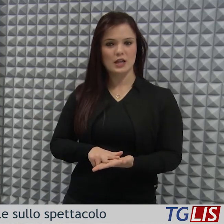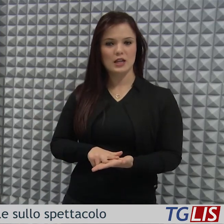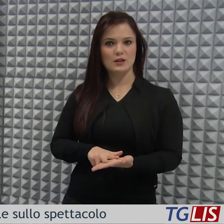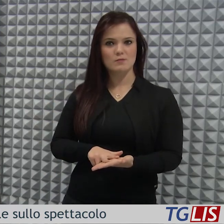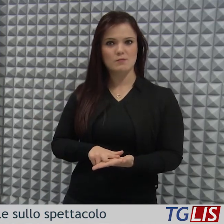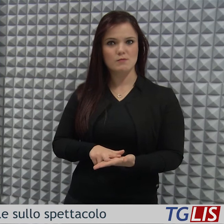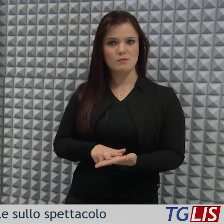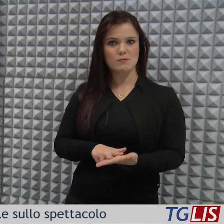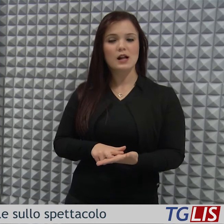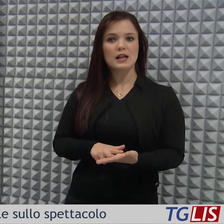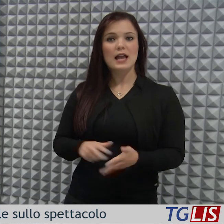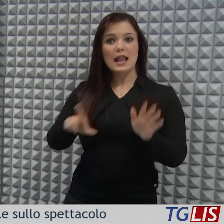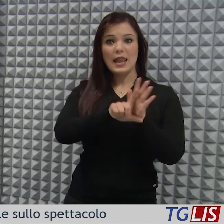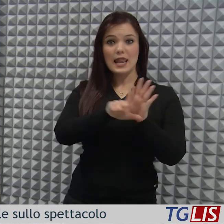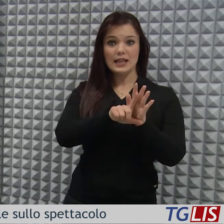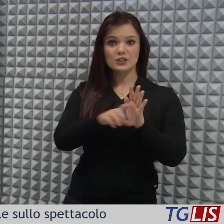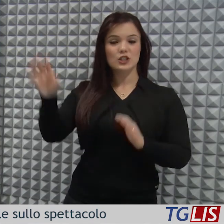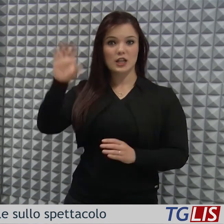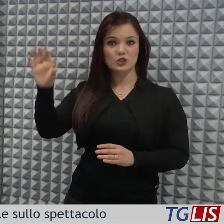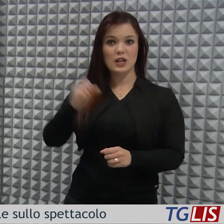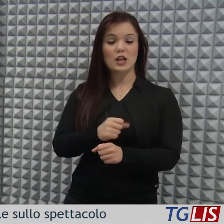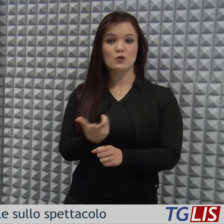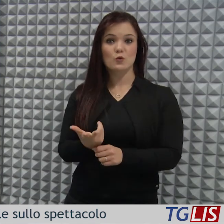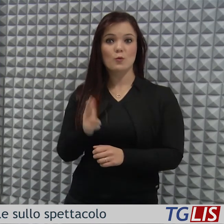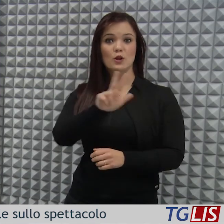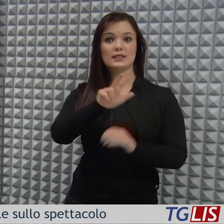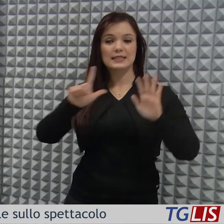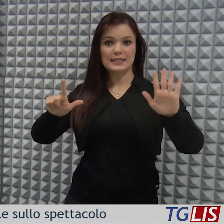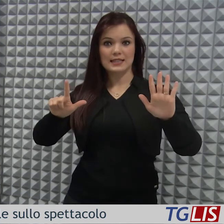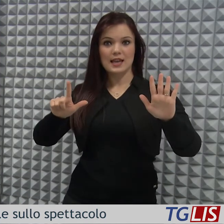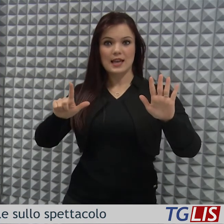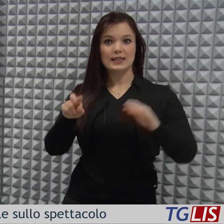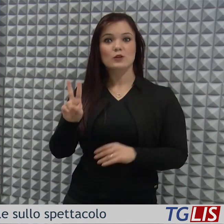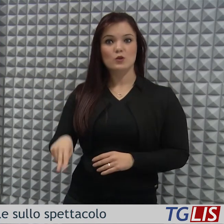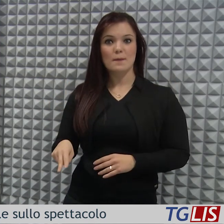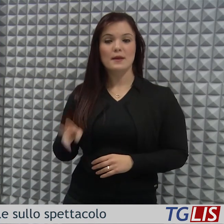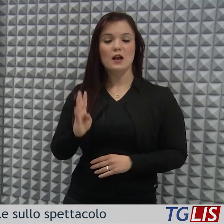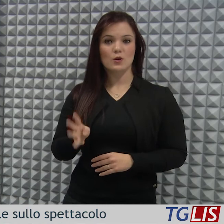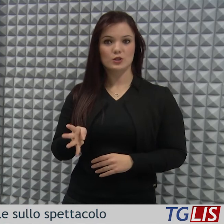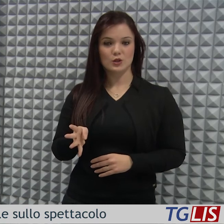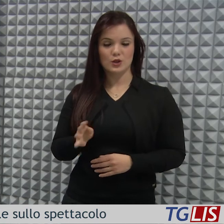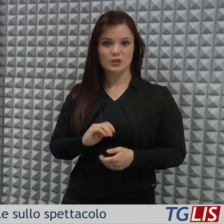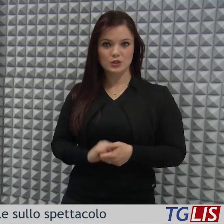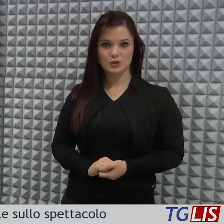l'impostazione della legge regionale numero 37 del 2014